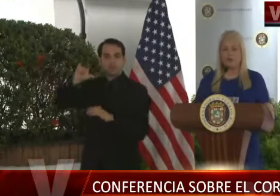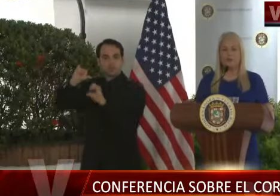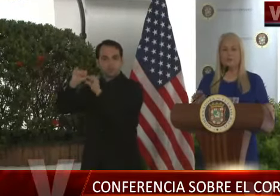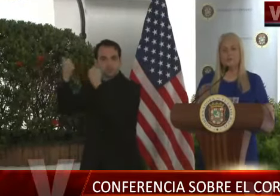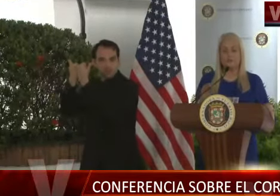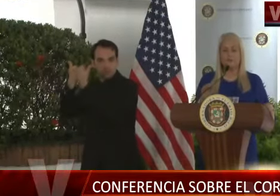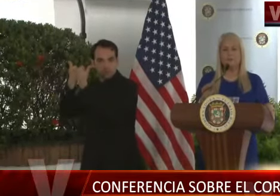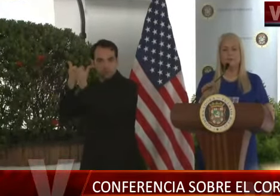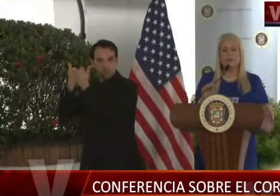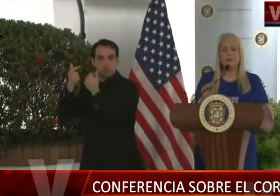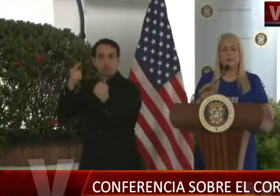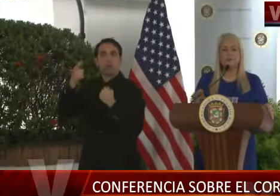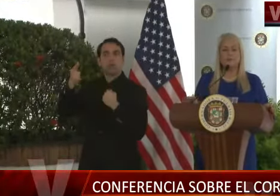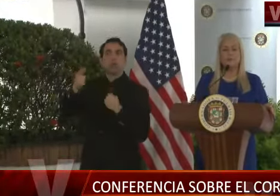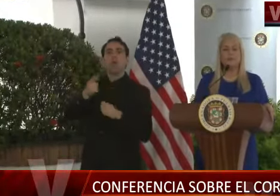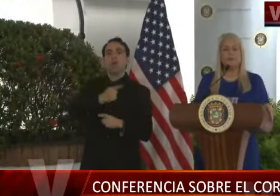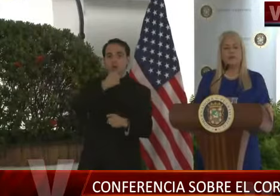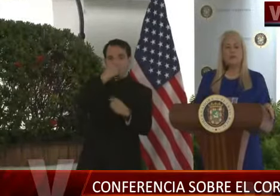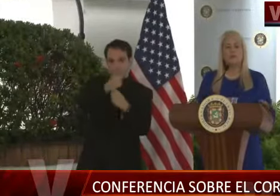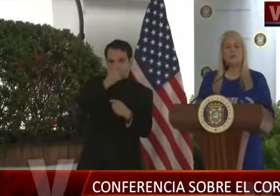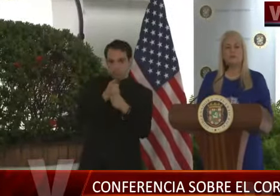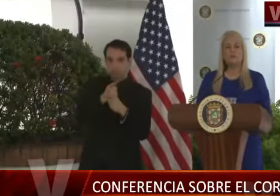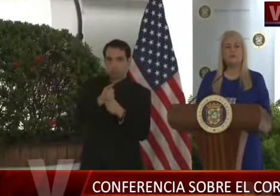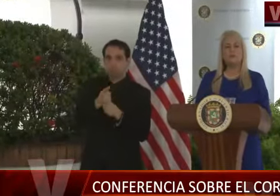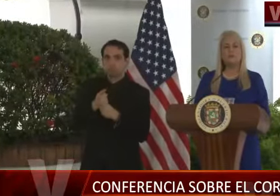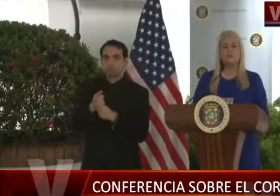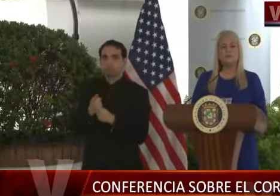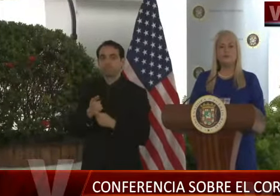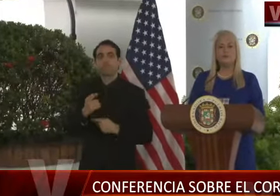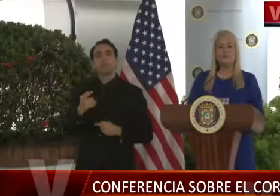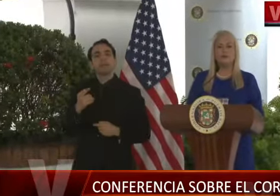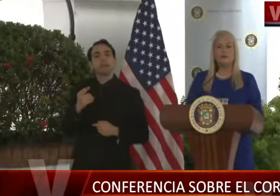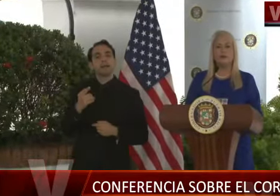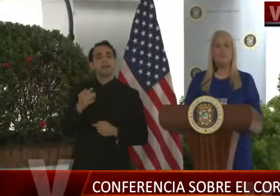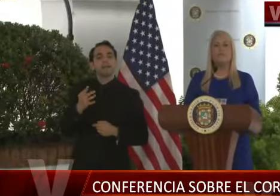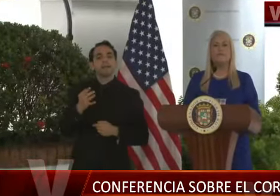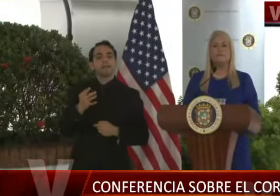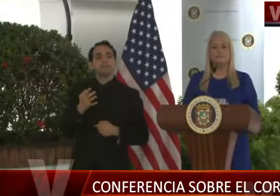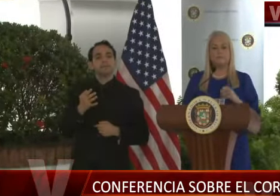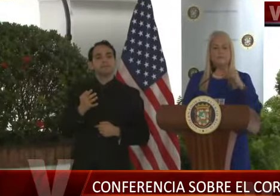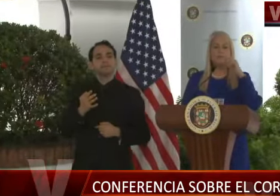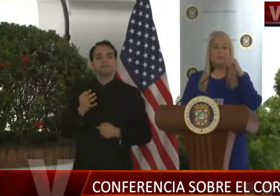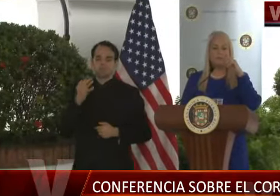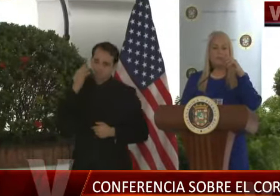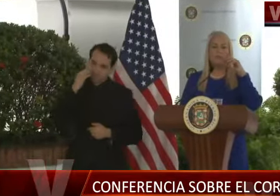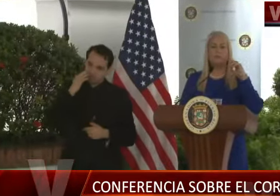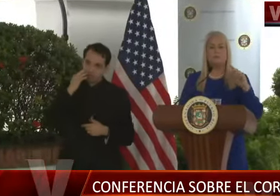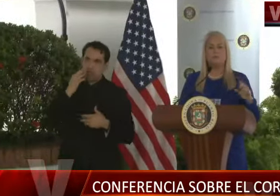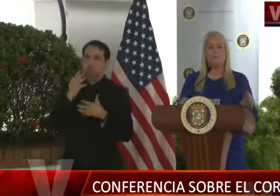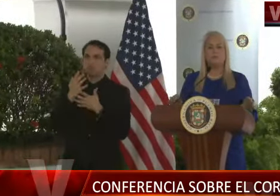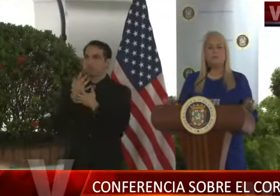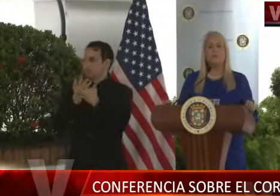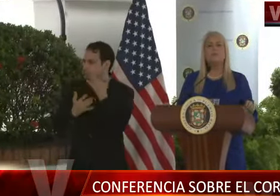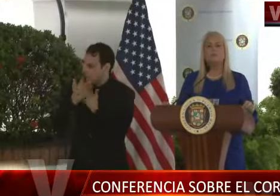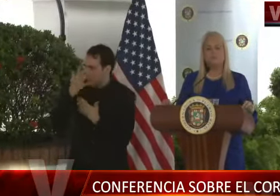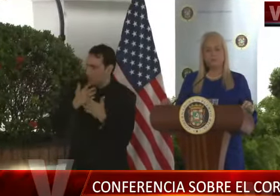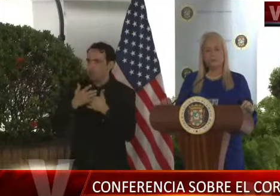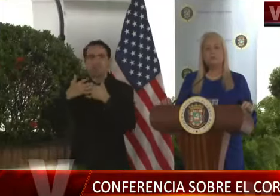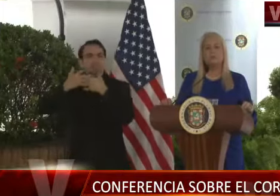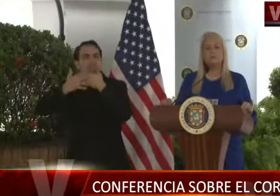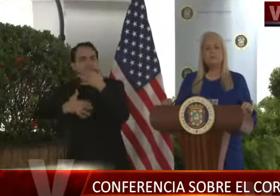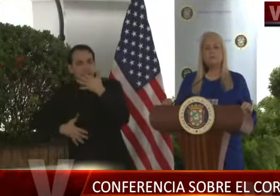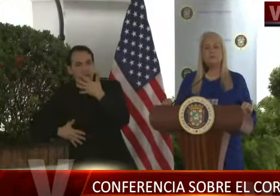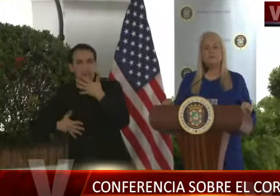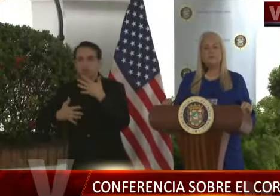algo que se va a detener. Correcto. Como parte de esos suministros se encuentran órganos humanos, sangre, medicamentos que